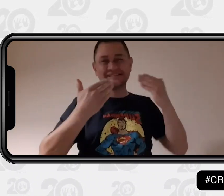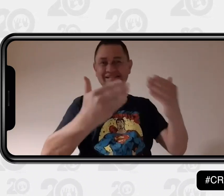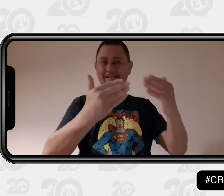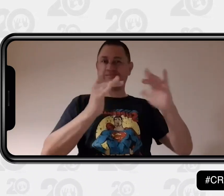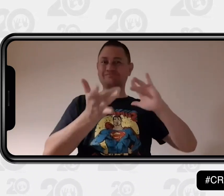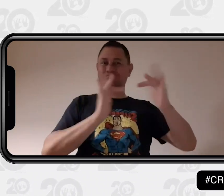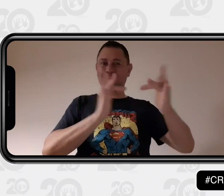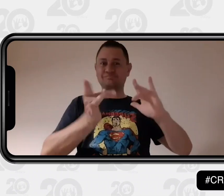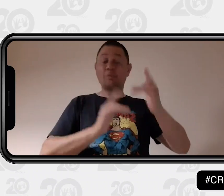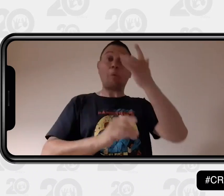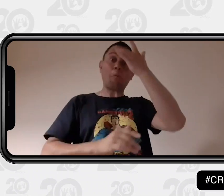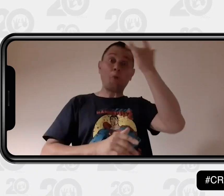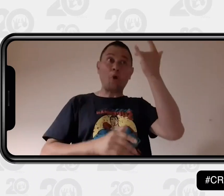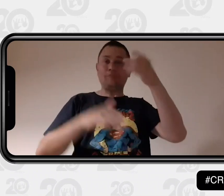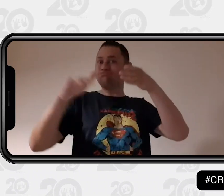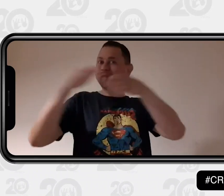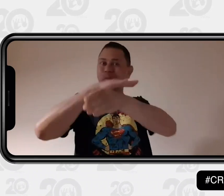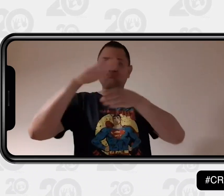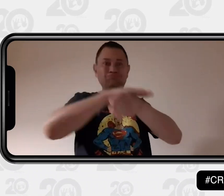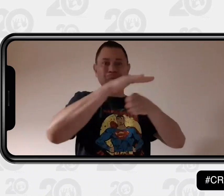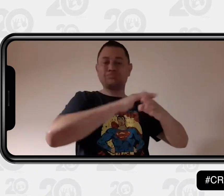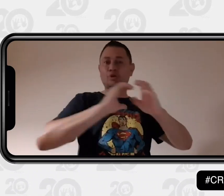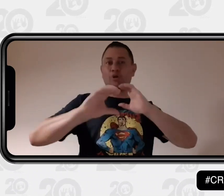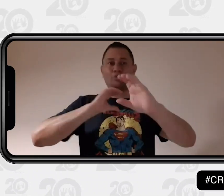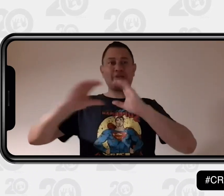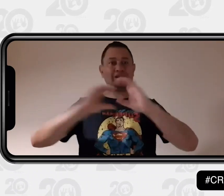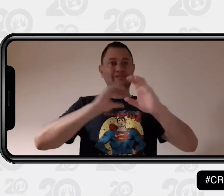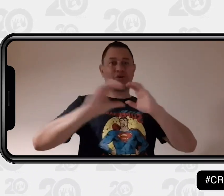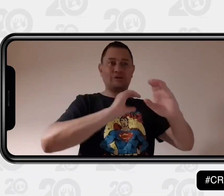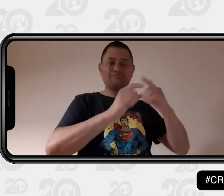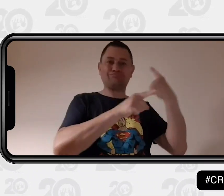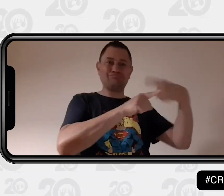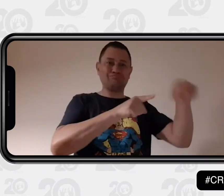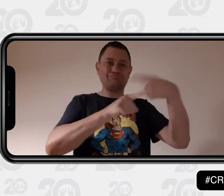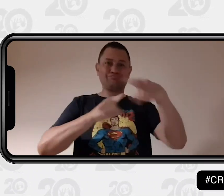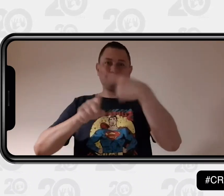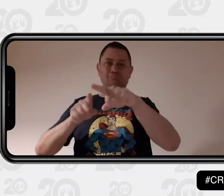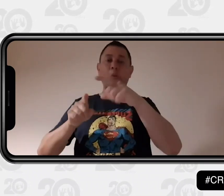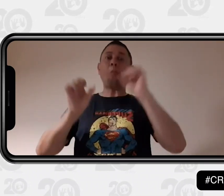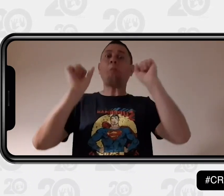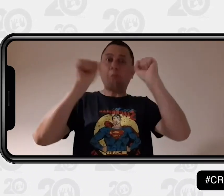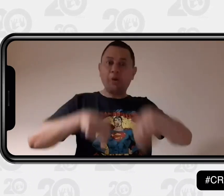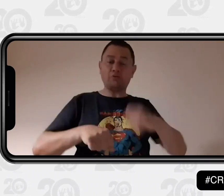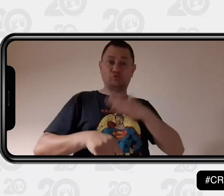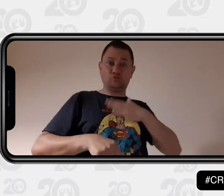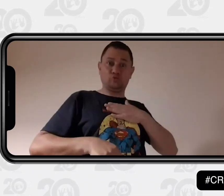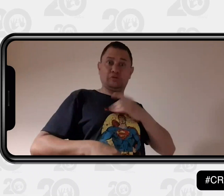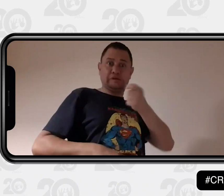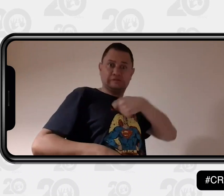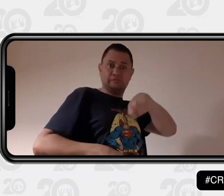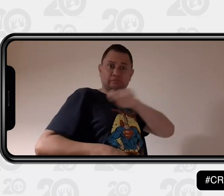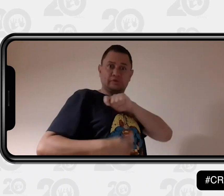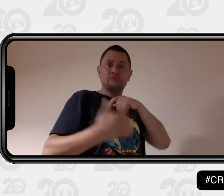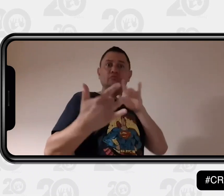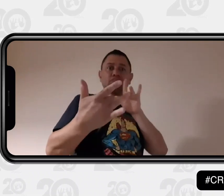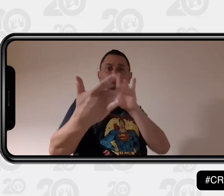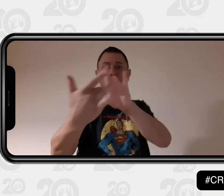Agradezco al Centro de Relevo porque ha permitido el acceso a la comunicación en los diferentes espacios. Yo, que estoy desde España,